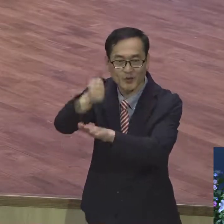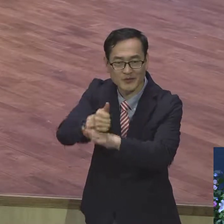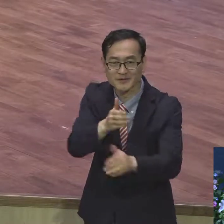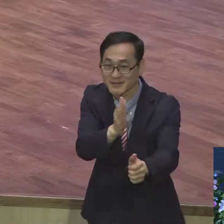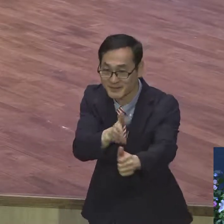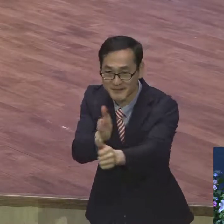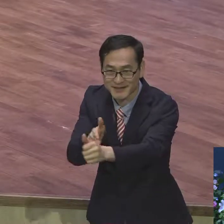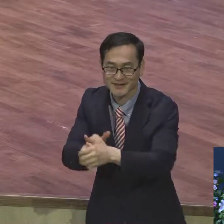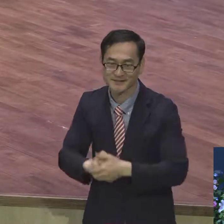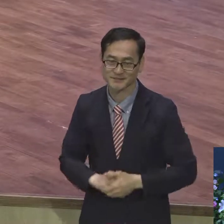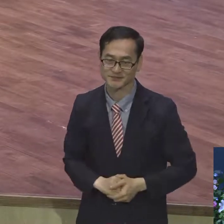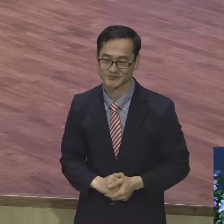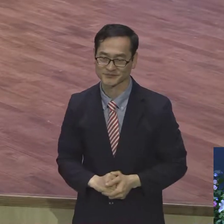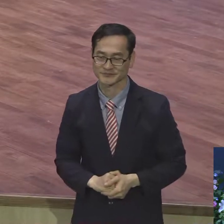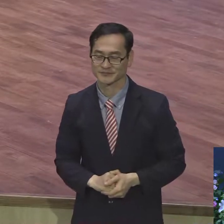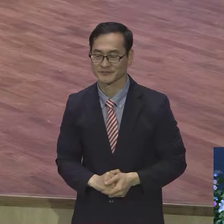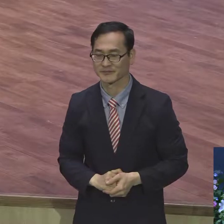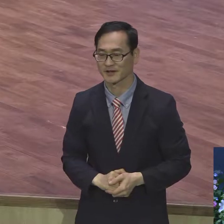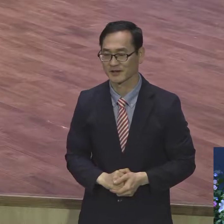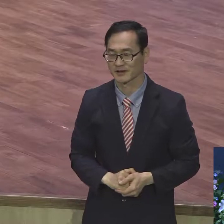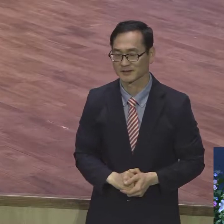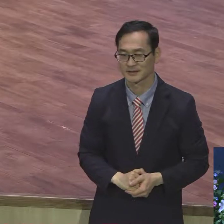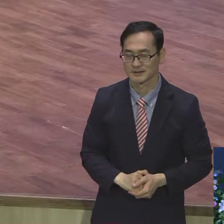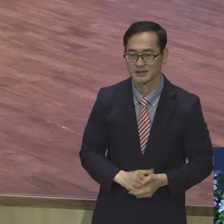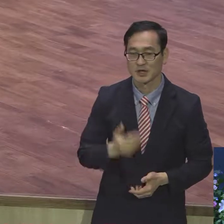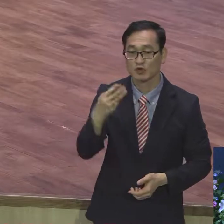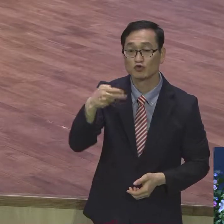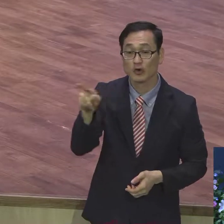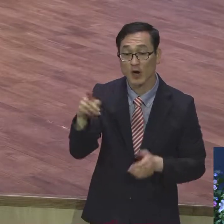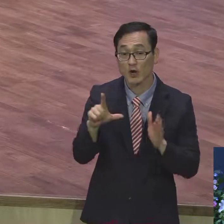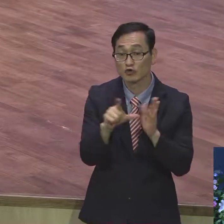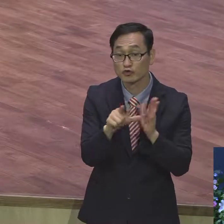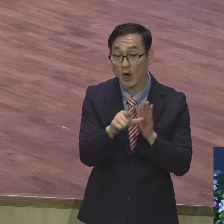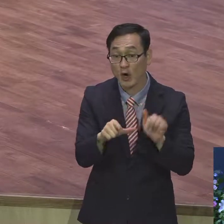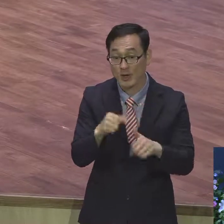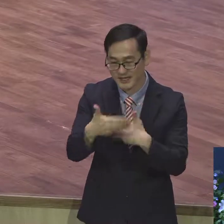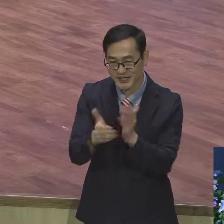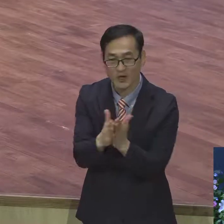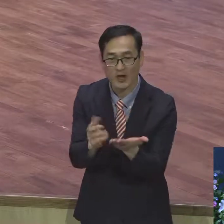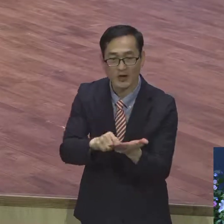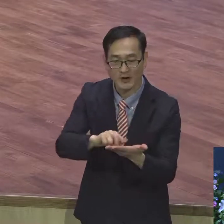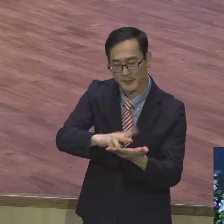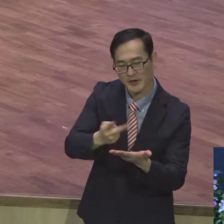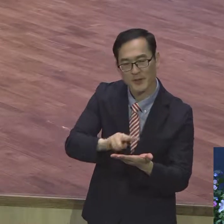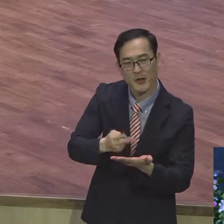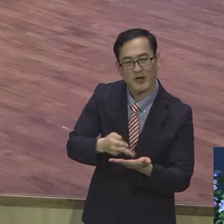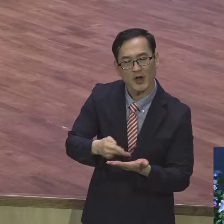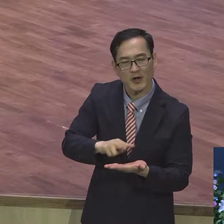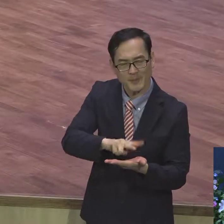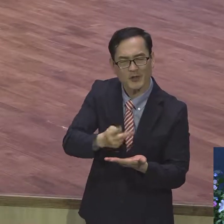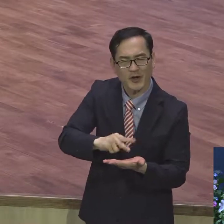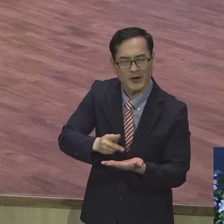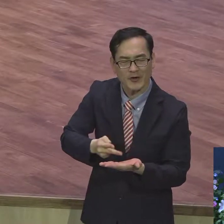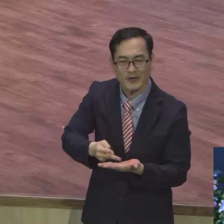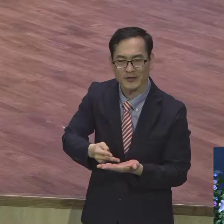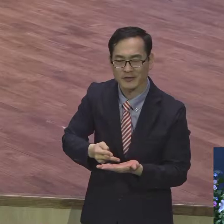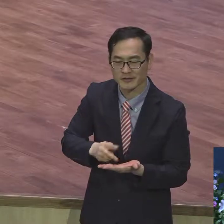결론입니다. 마틴 루트가 성경을 번역을 할 때 라틴으로